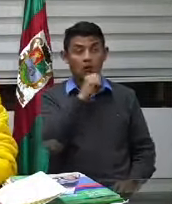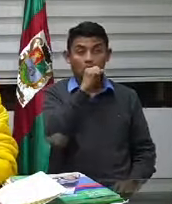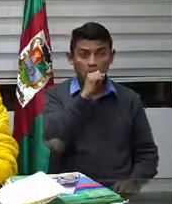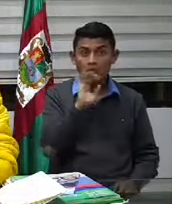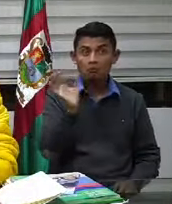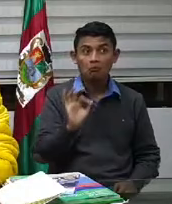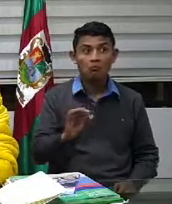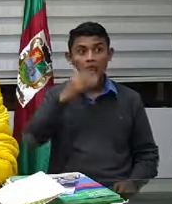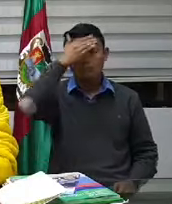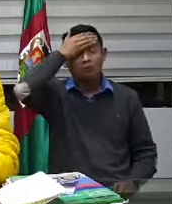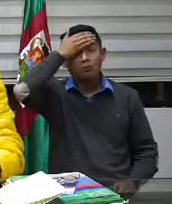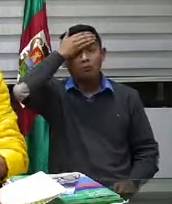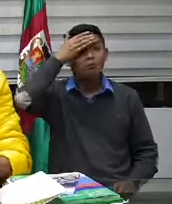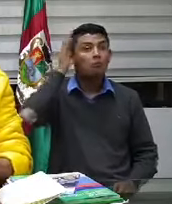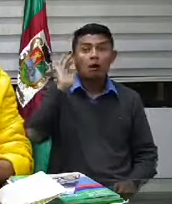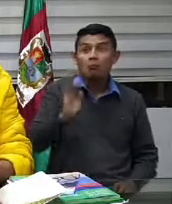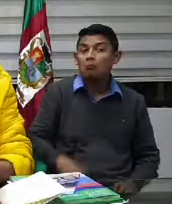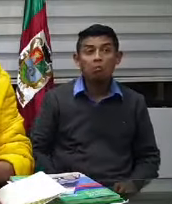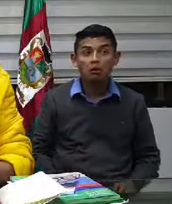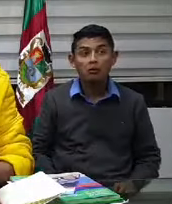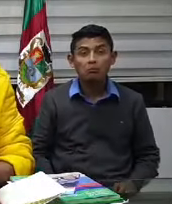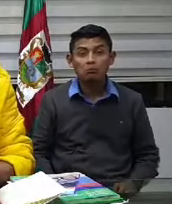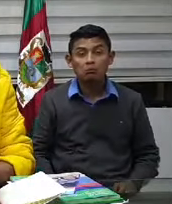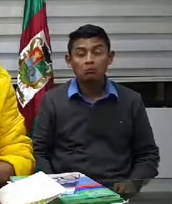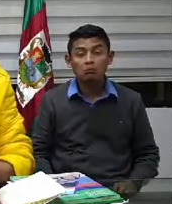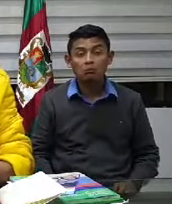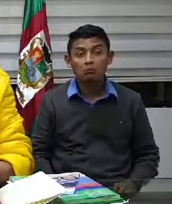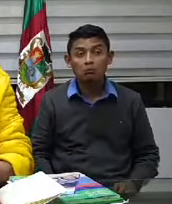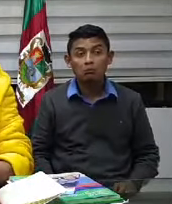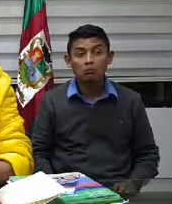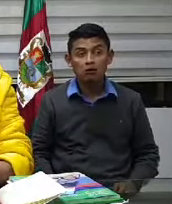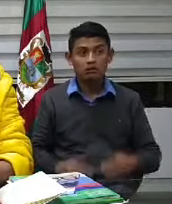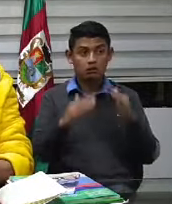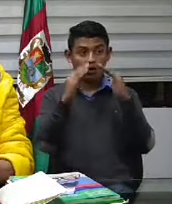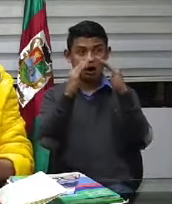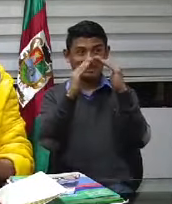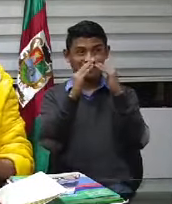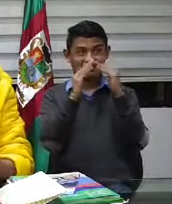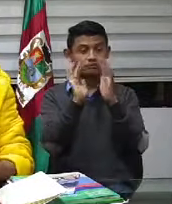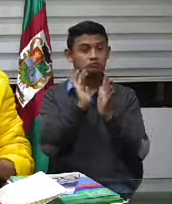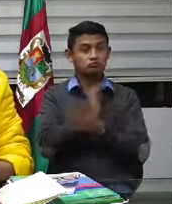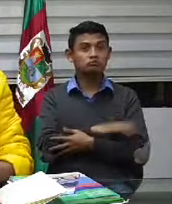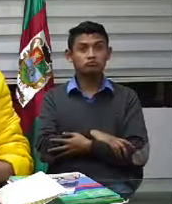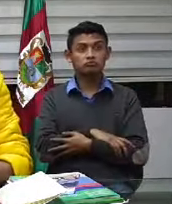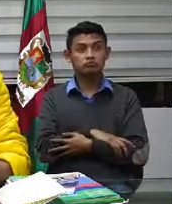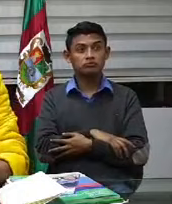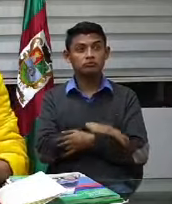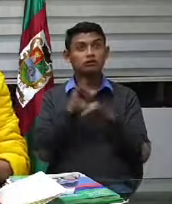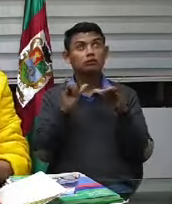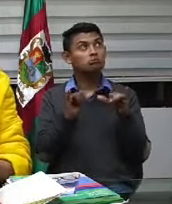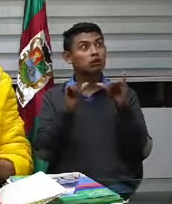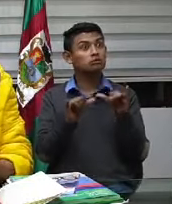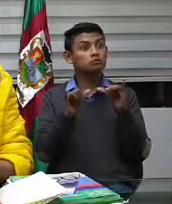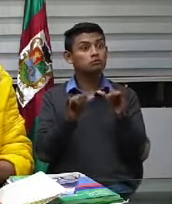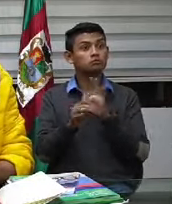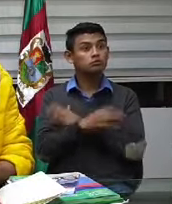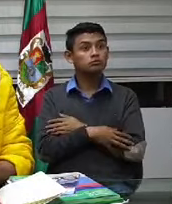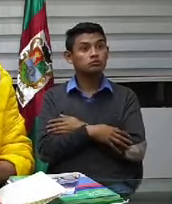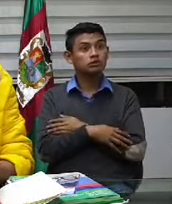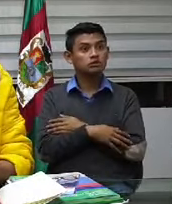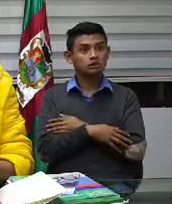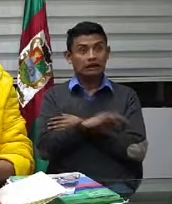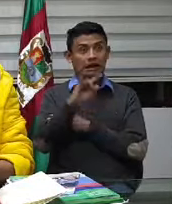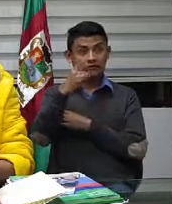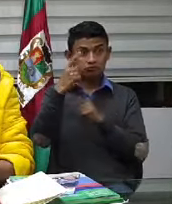en su casa si cuando sale estrictamente sale con su tapabocas que es un tapabocas que funciona bien va y hace su